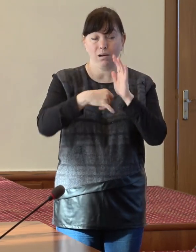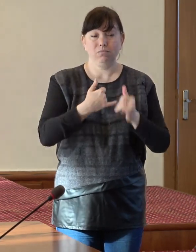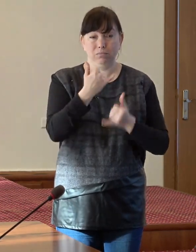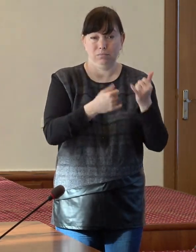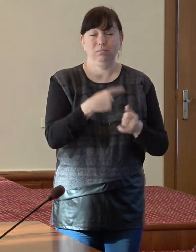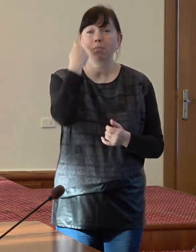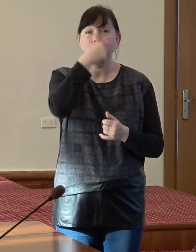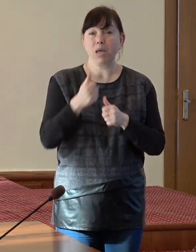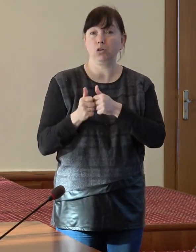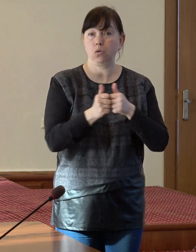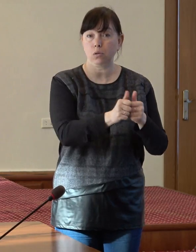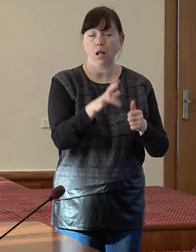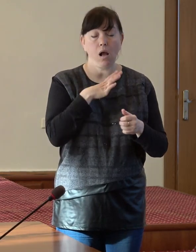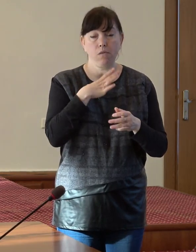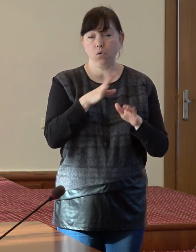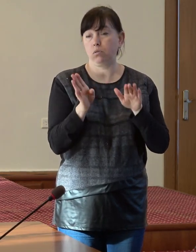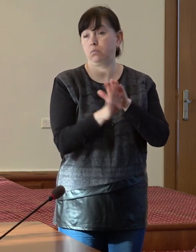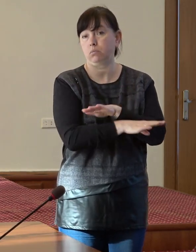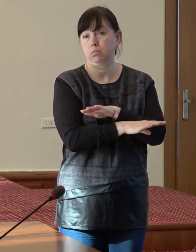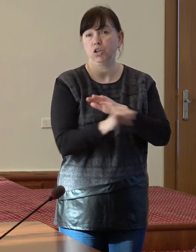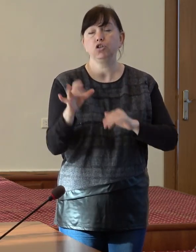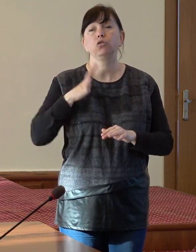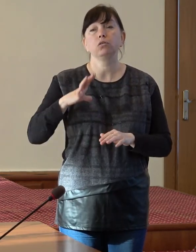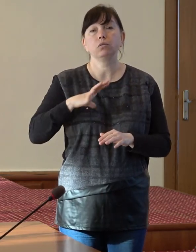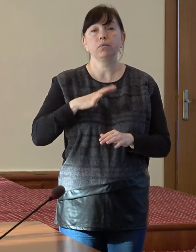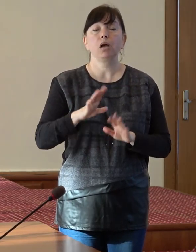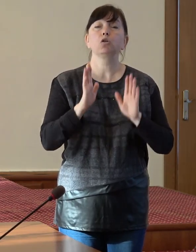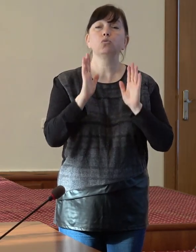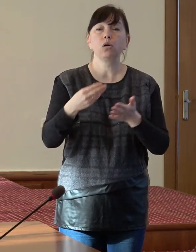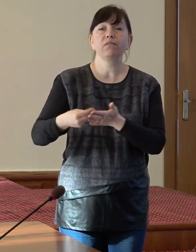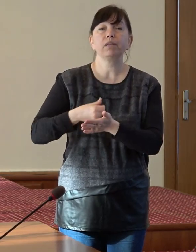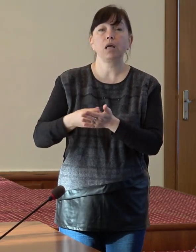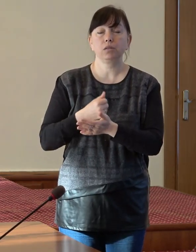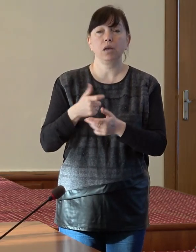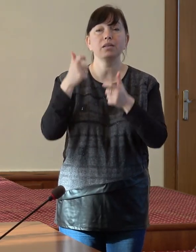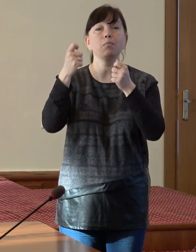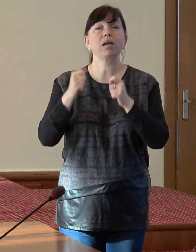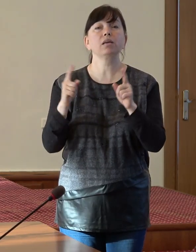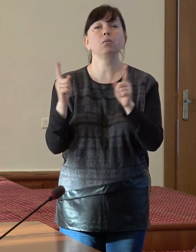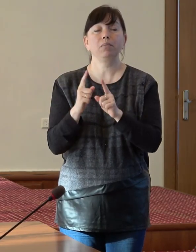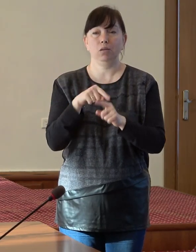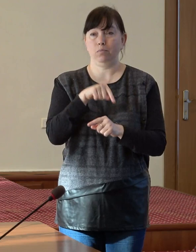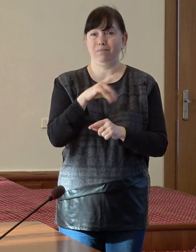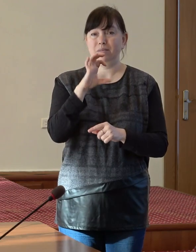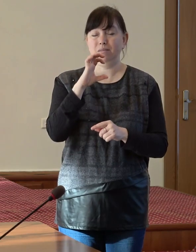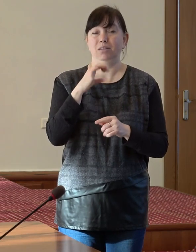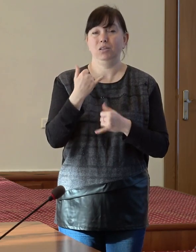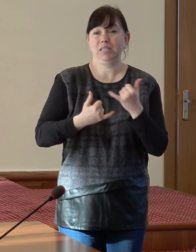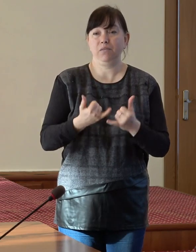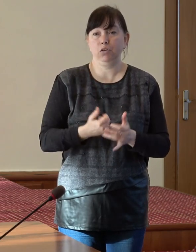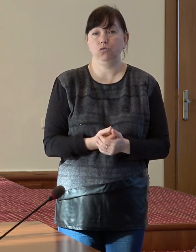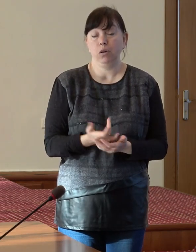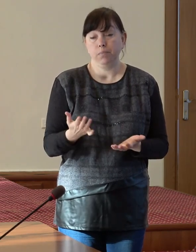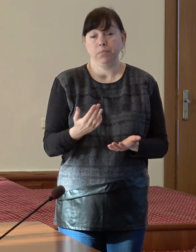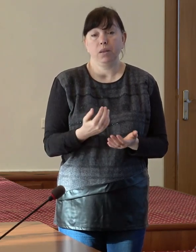asistență personală a fost lăsată în unghi și se aștepta doar finanțarea din pachetul minim de servicii. Astăzi